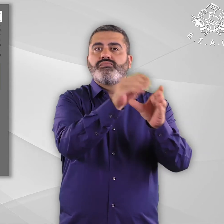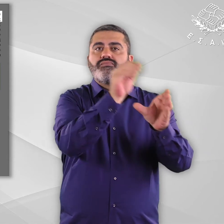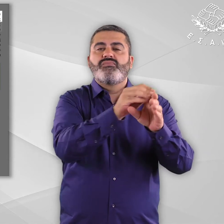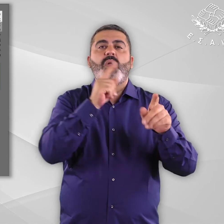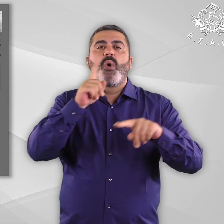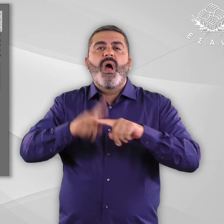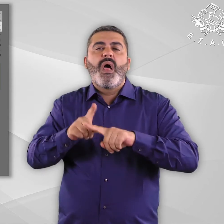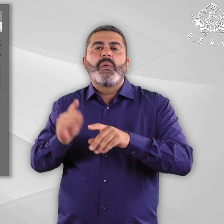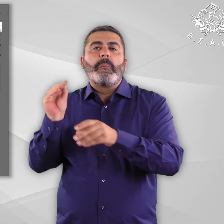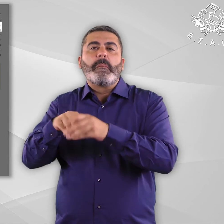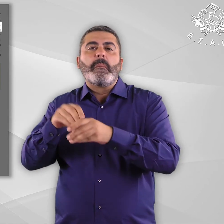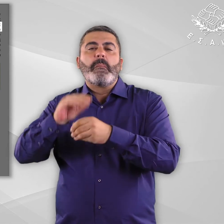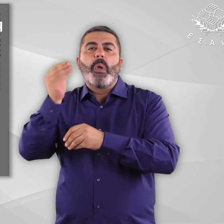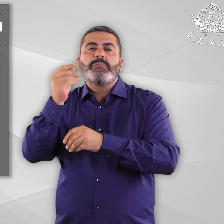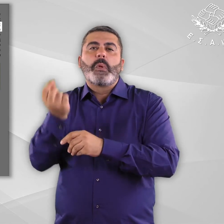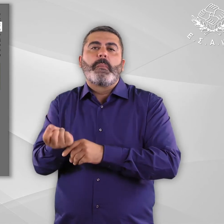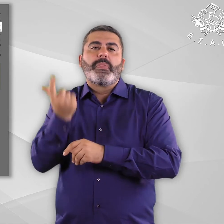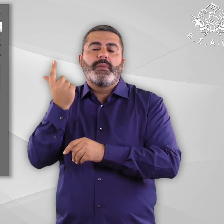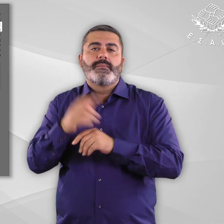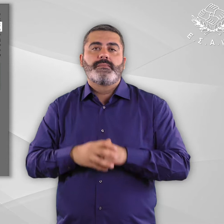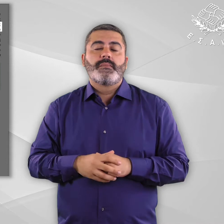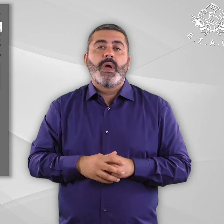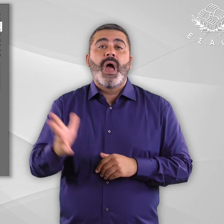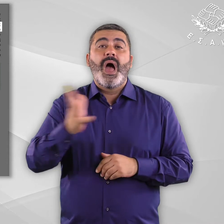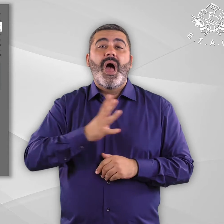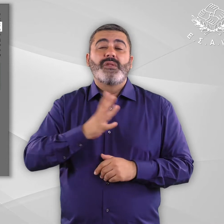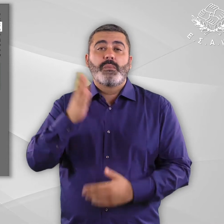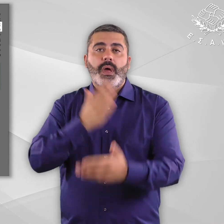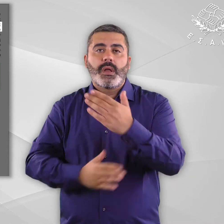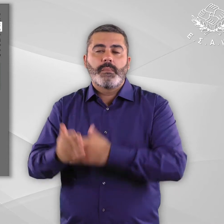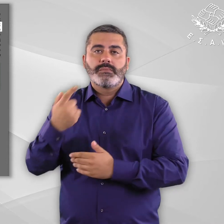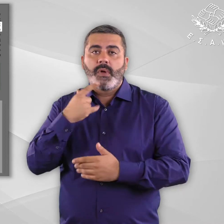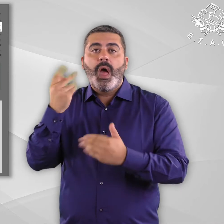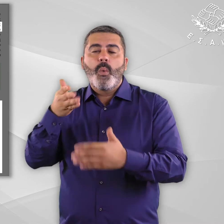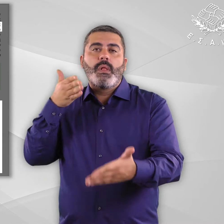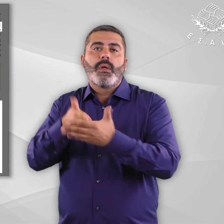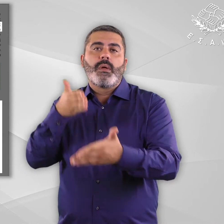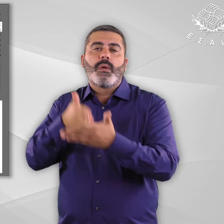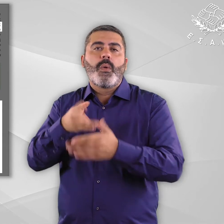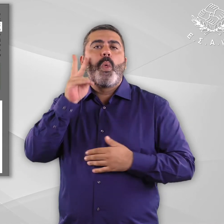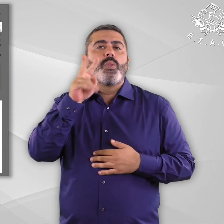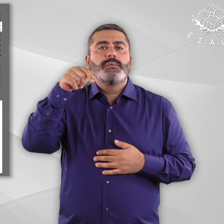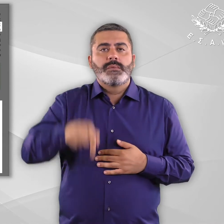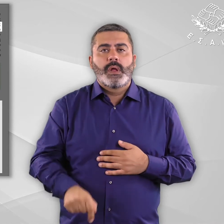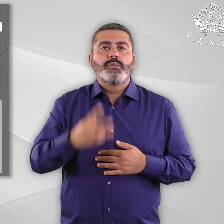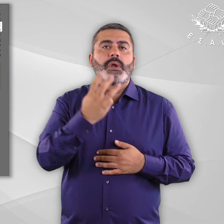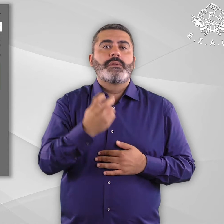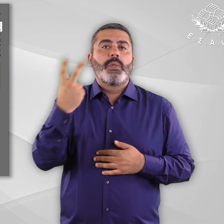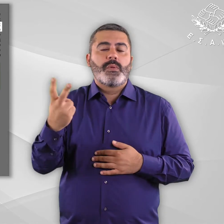Ωστόσο, οι πολίτες με αναπηρία κάθετος περιορισμούς δραστηριότητας βλέπε υπό σημείωση 32 έχουν ακόμα πιο